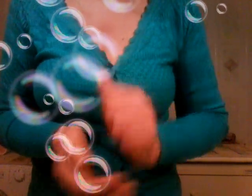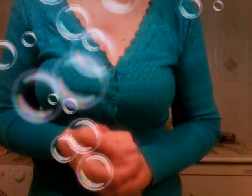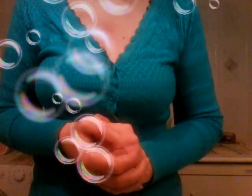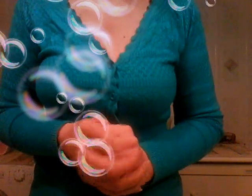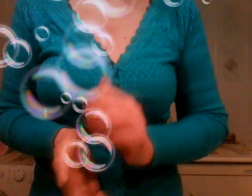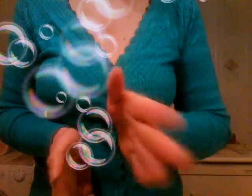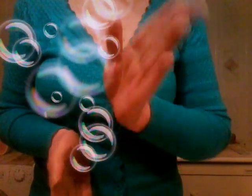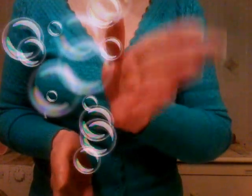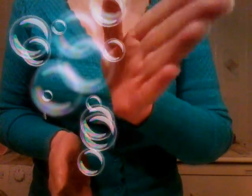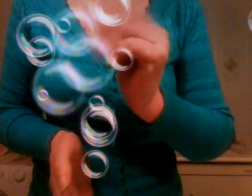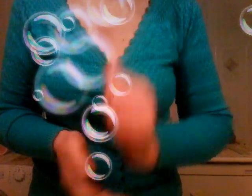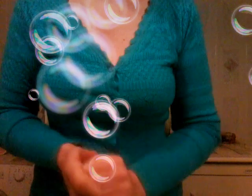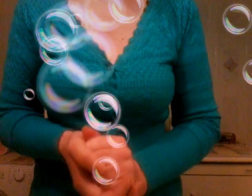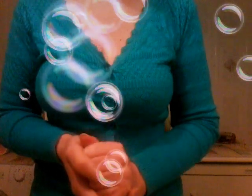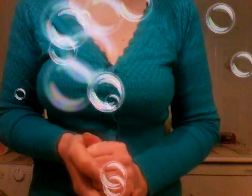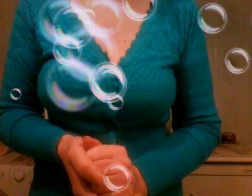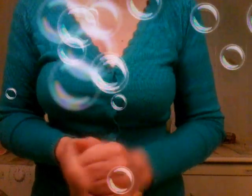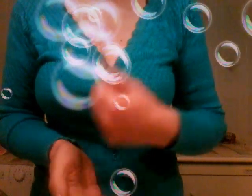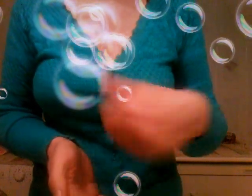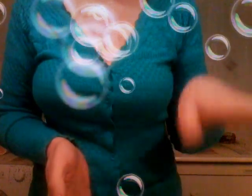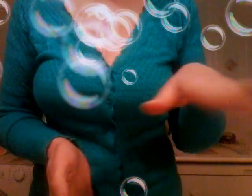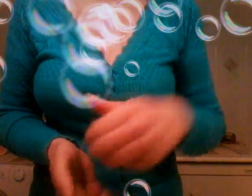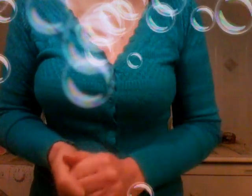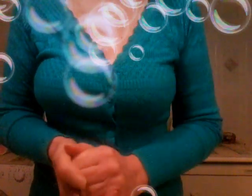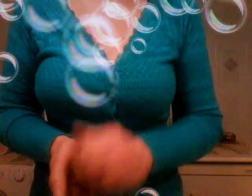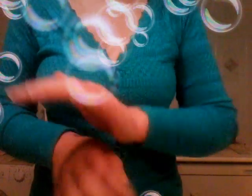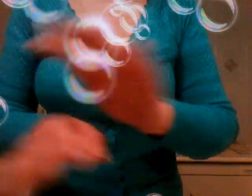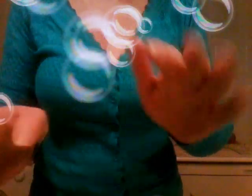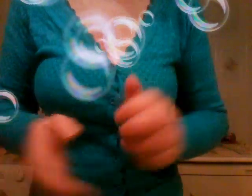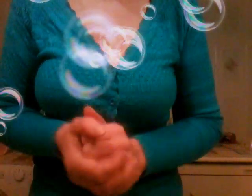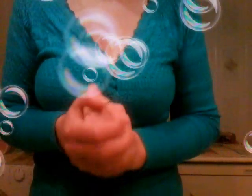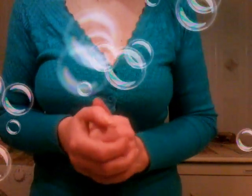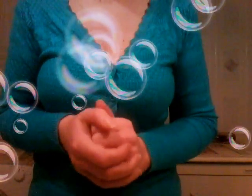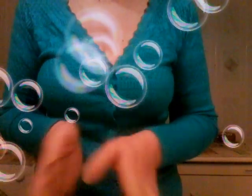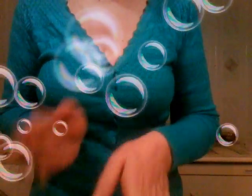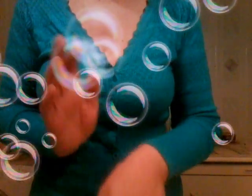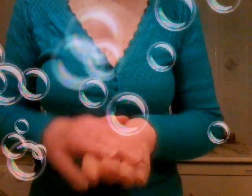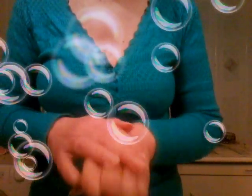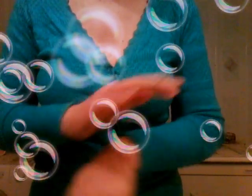andatela a cercare da qualche altra parte eh per me tu puoi fare tutti i video contro la lallera